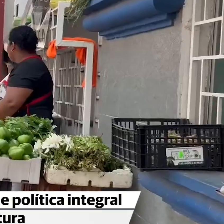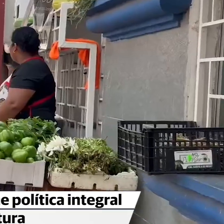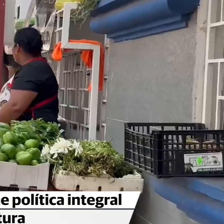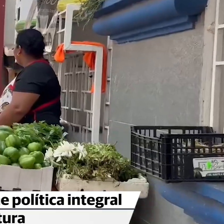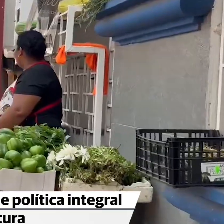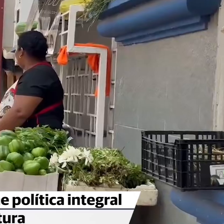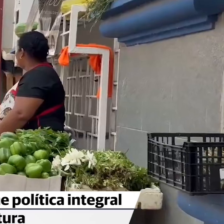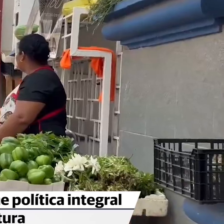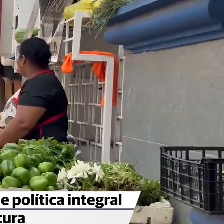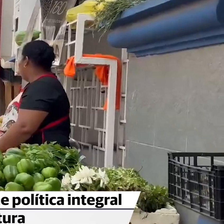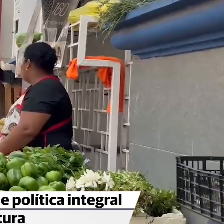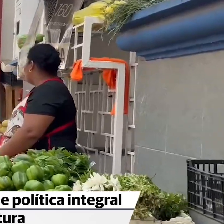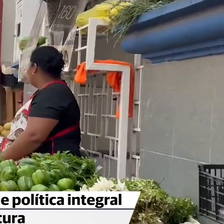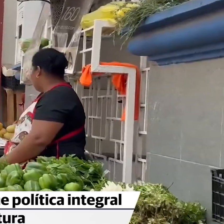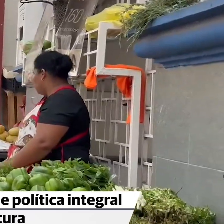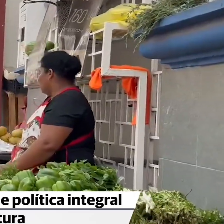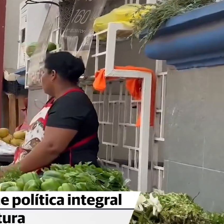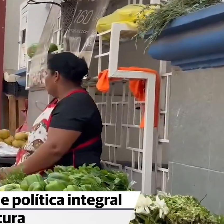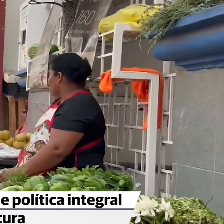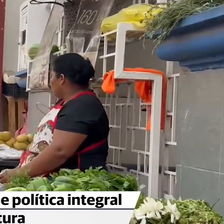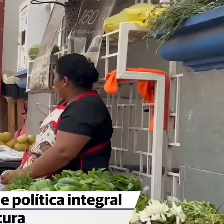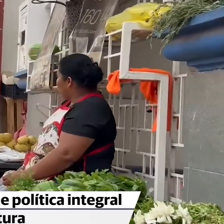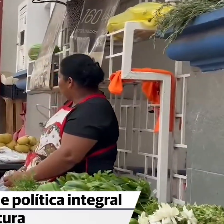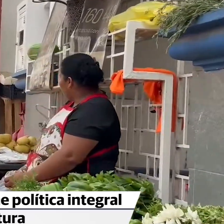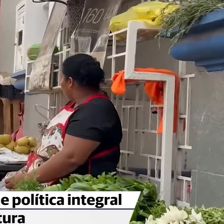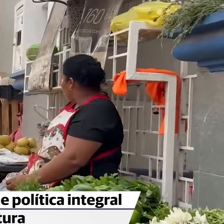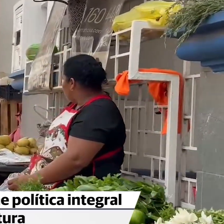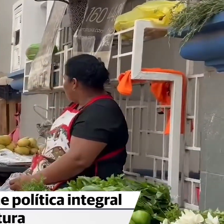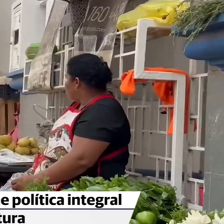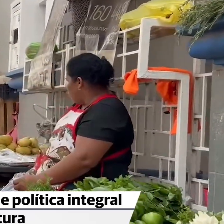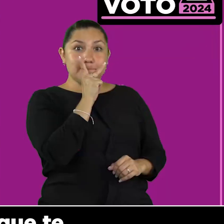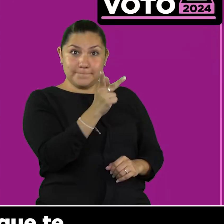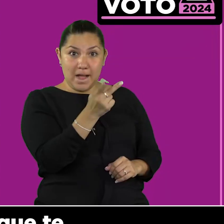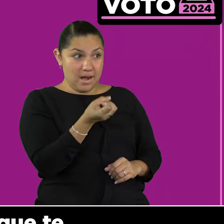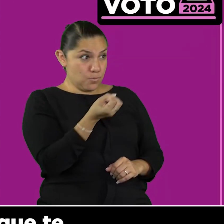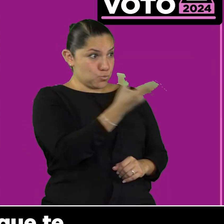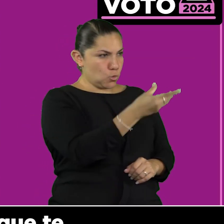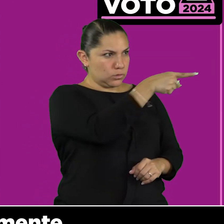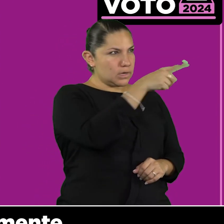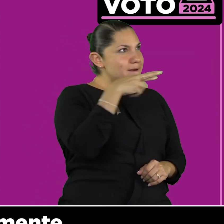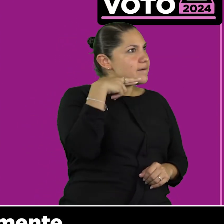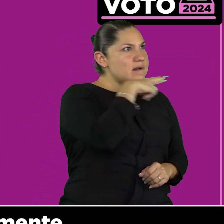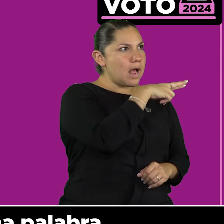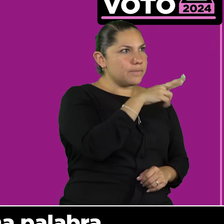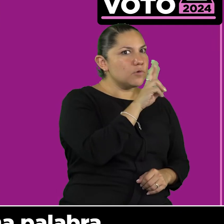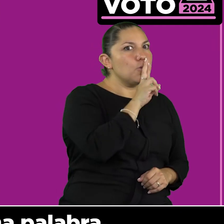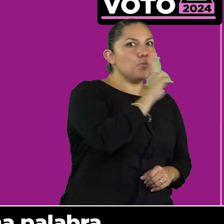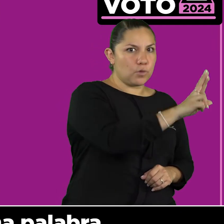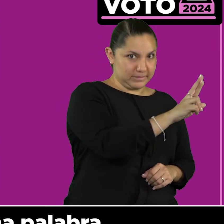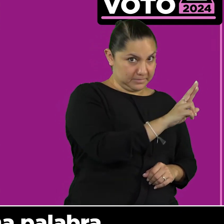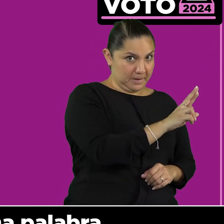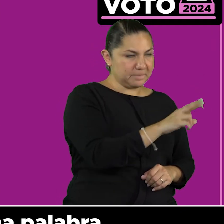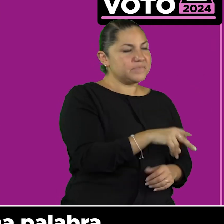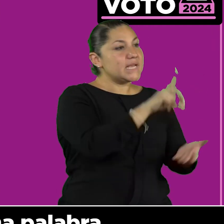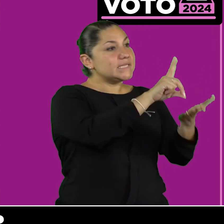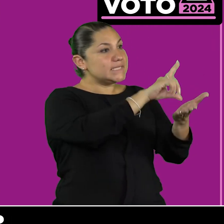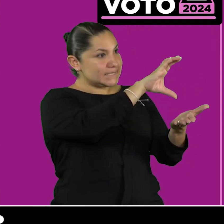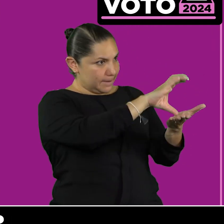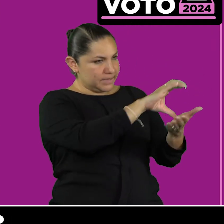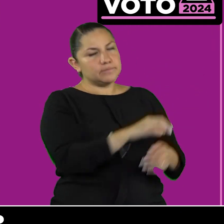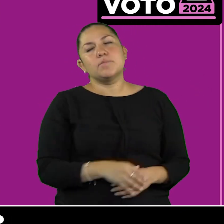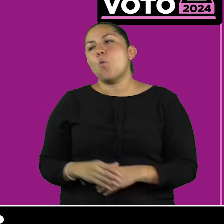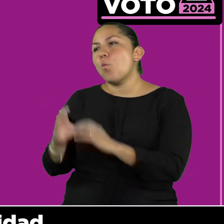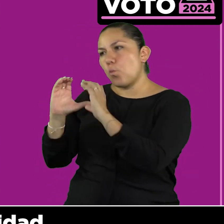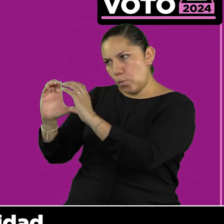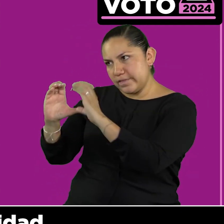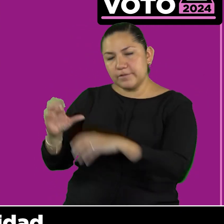Al final, Borregar de los Santos respondió preguntas rápidas sobre el tema. Lo primero que te venga a la mente cuando digo una palabra, ¿vale?